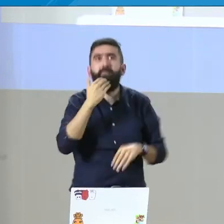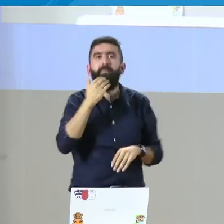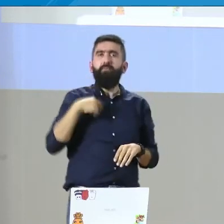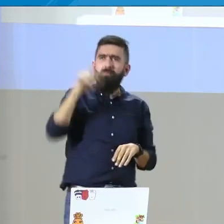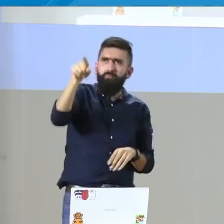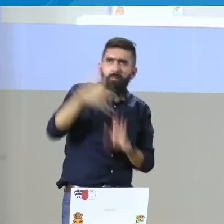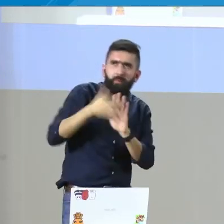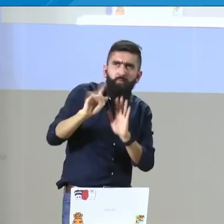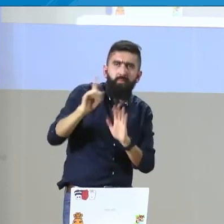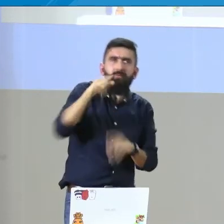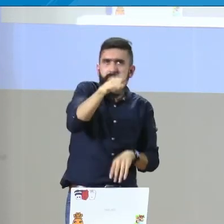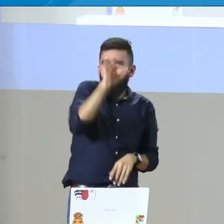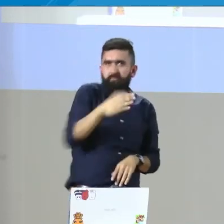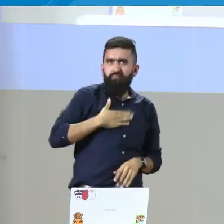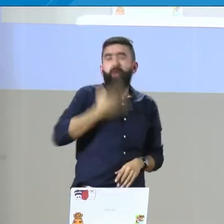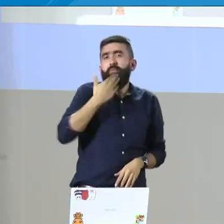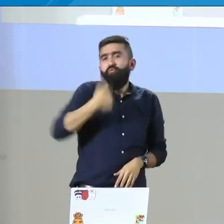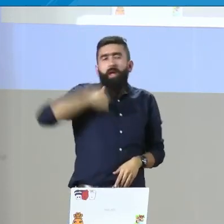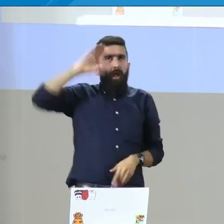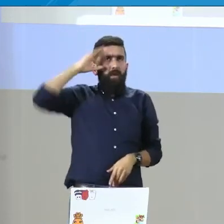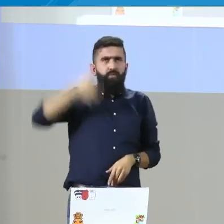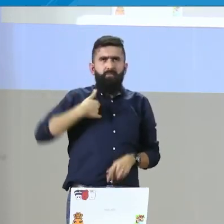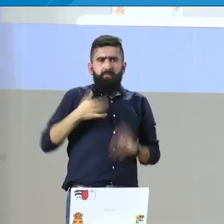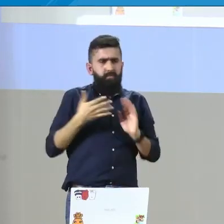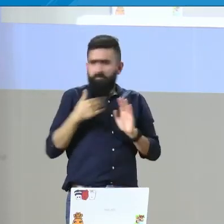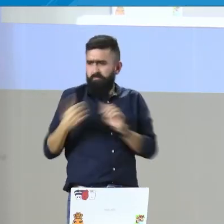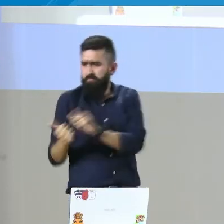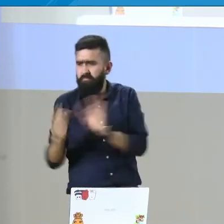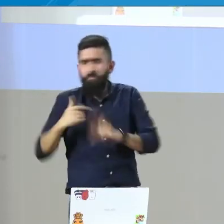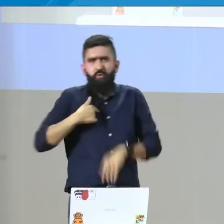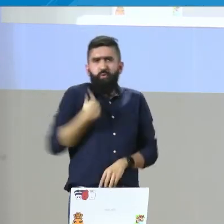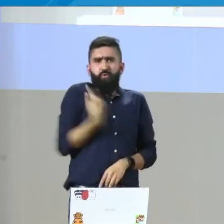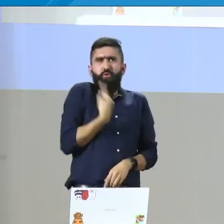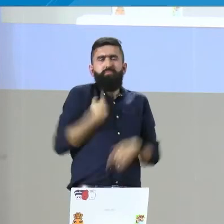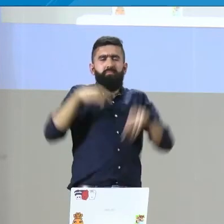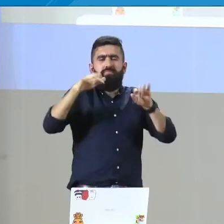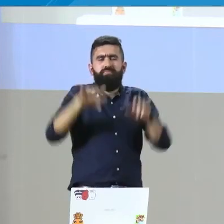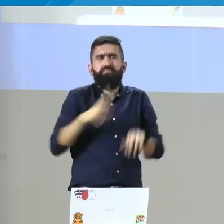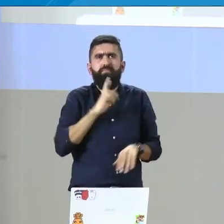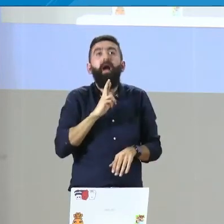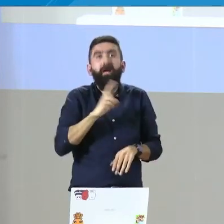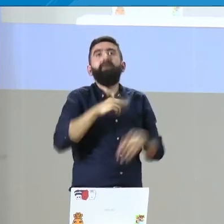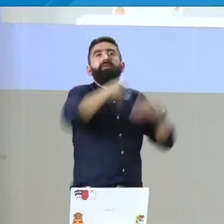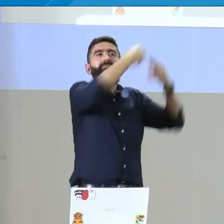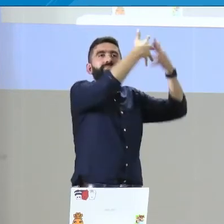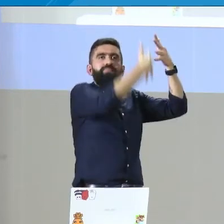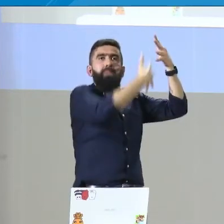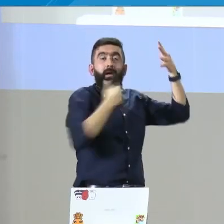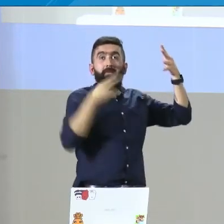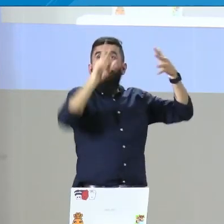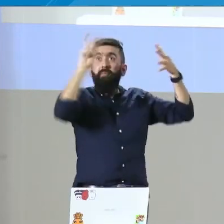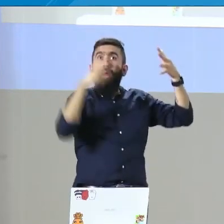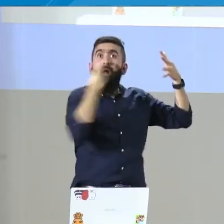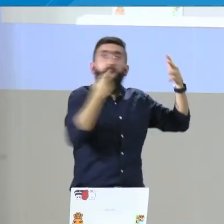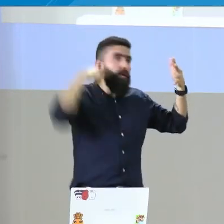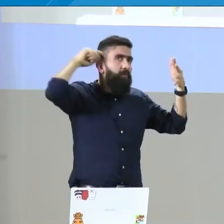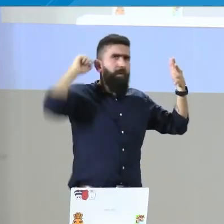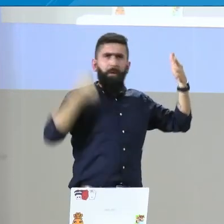Y así, sucesivamente, vamos a ir pasando por diferentes secciones. No, por ejemplo, yo, Jesús, yo no soy modelo, yo estoy solo y normalmente